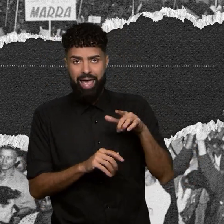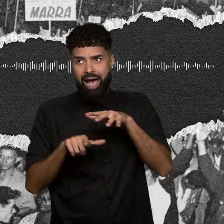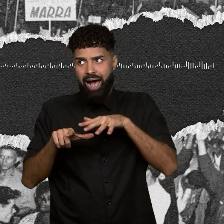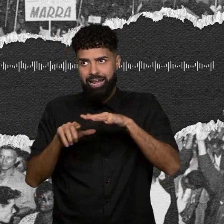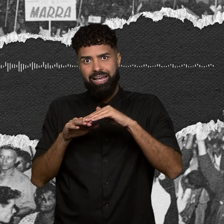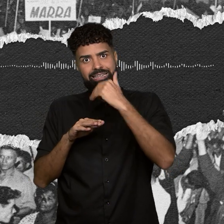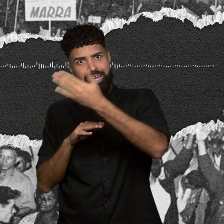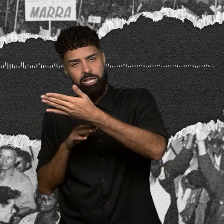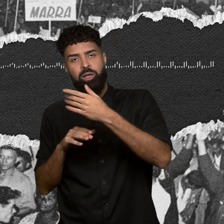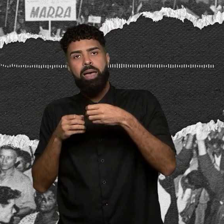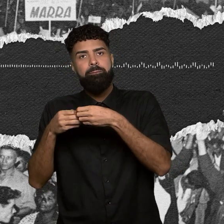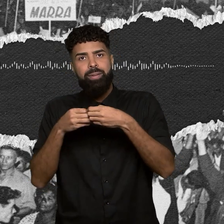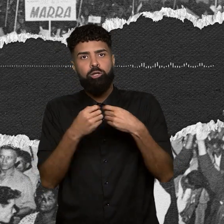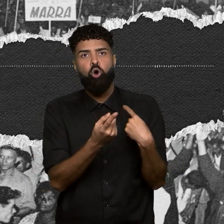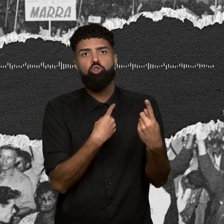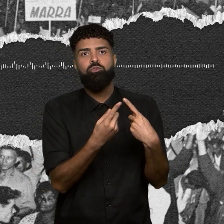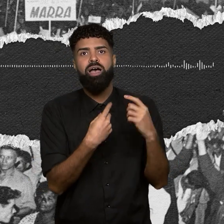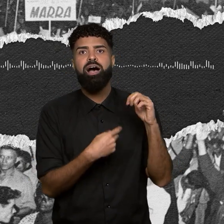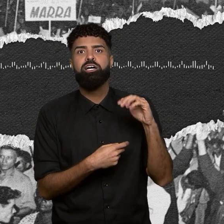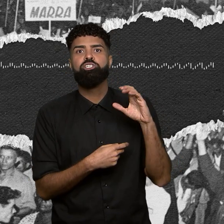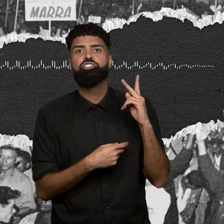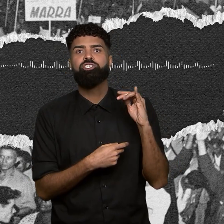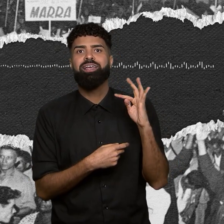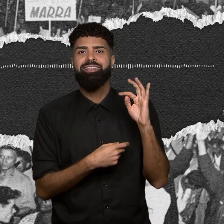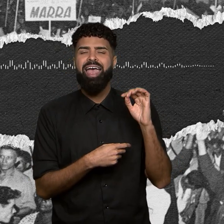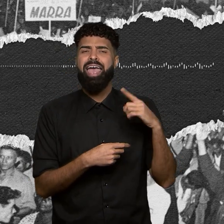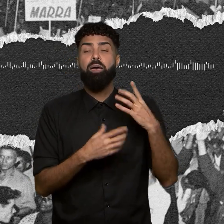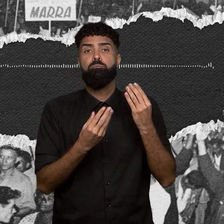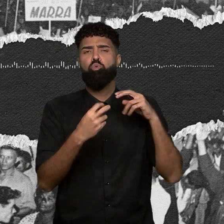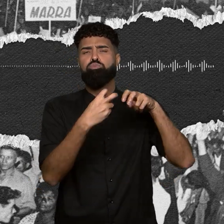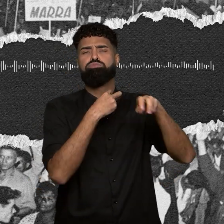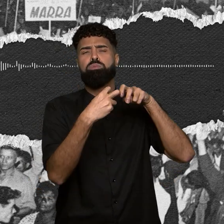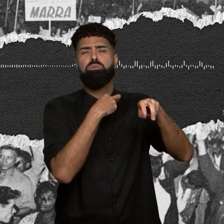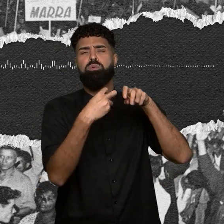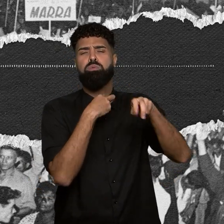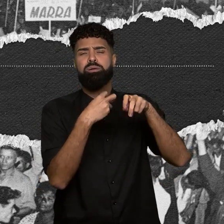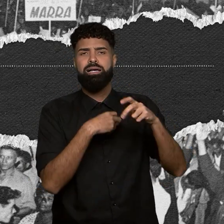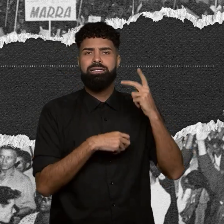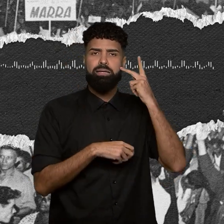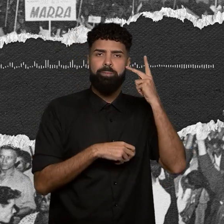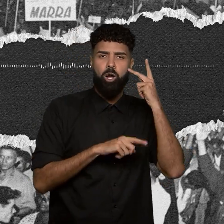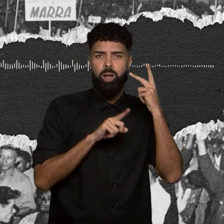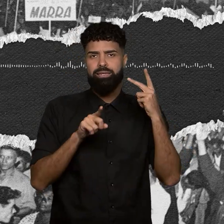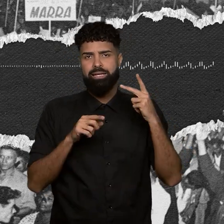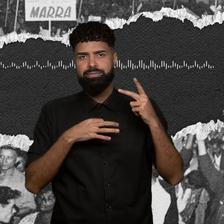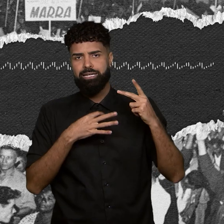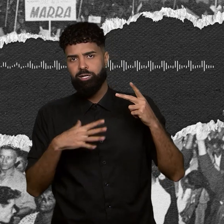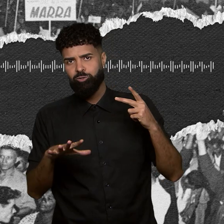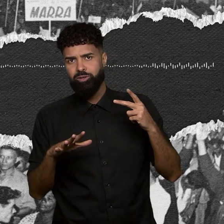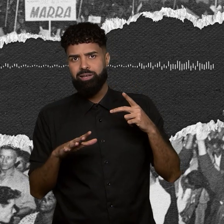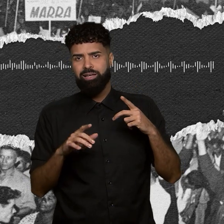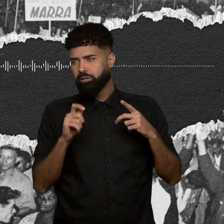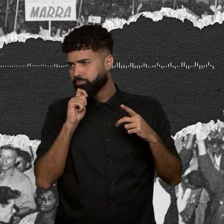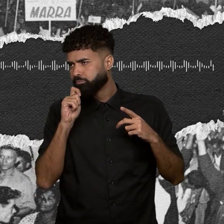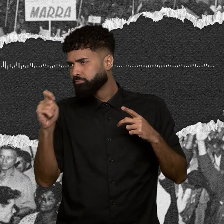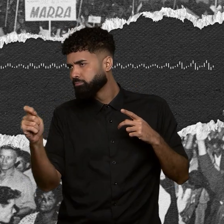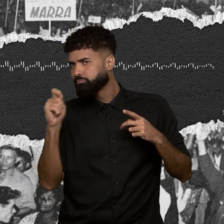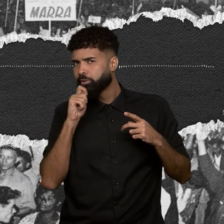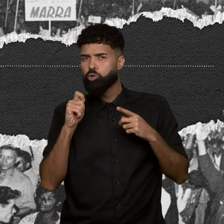ao lado da rodovia Anchieta, que é a estrada movimentadíssima que liga São Paulo a Santos, em uma situação que não é nada ideal para um áudio limpo.